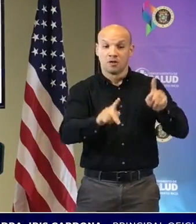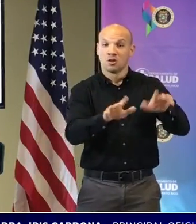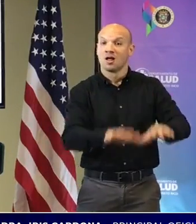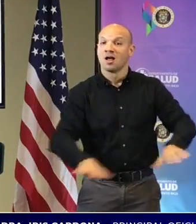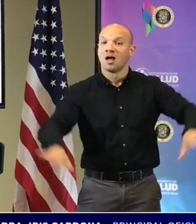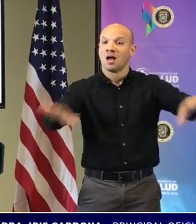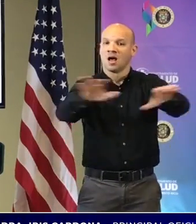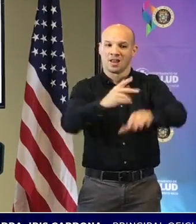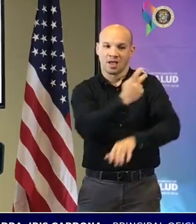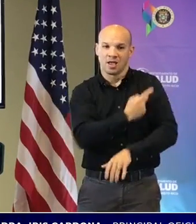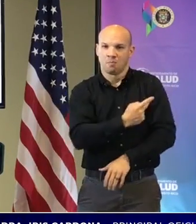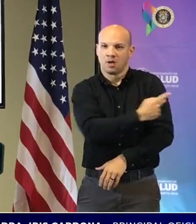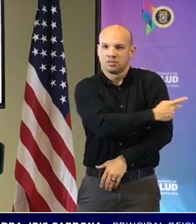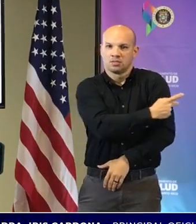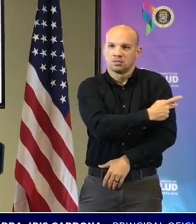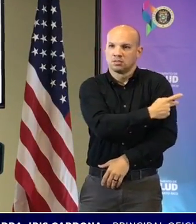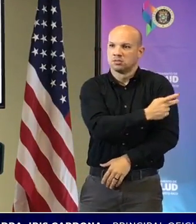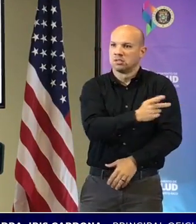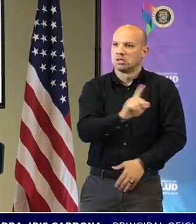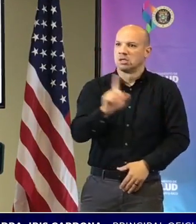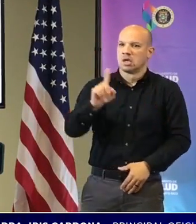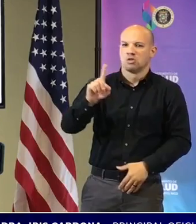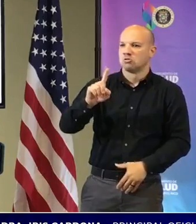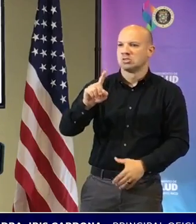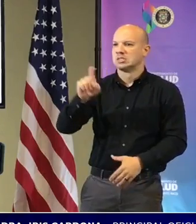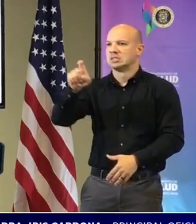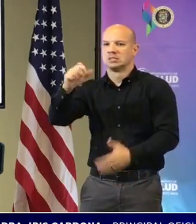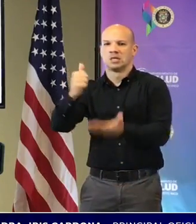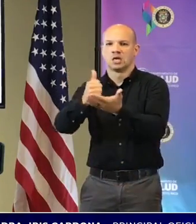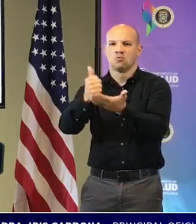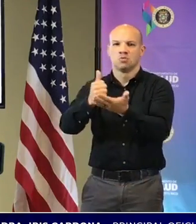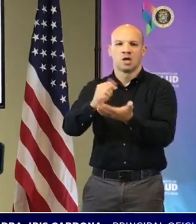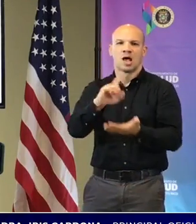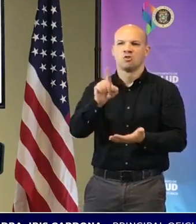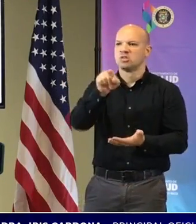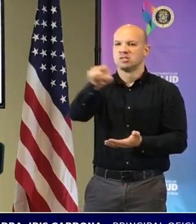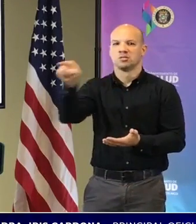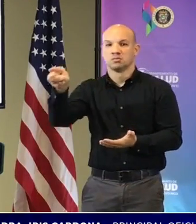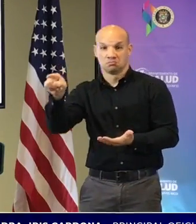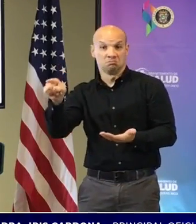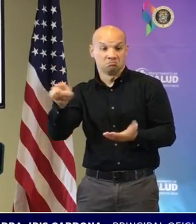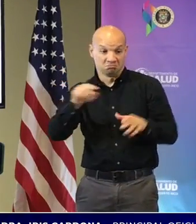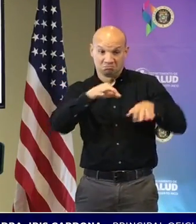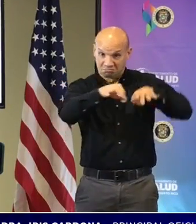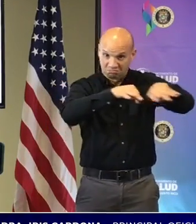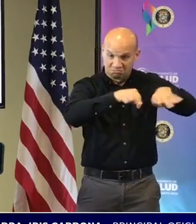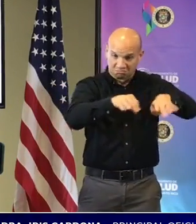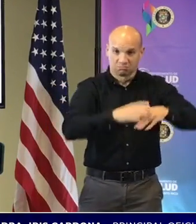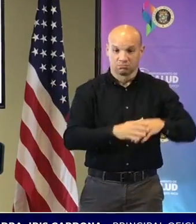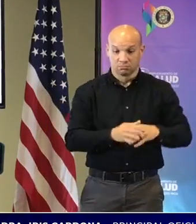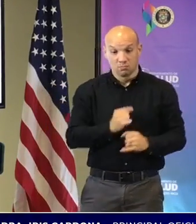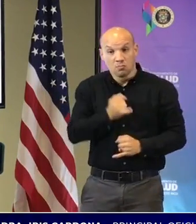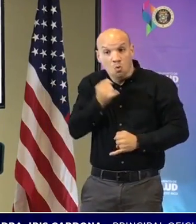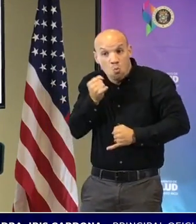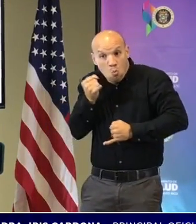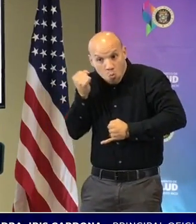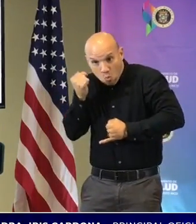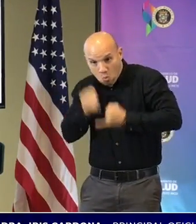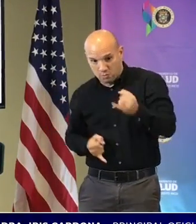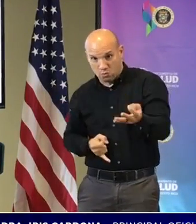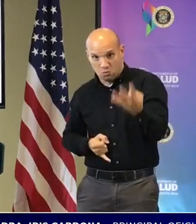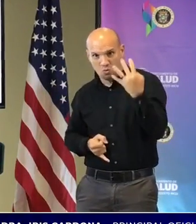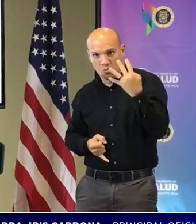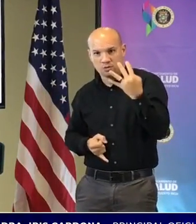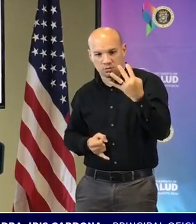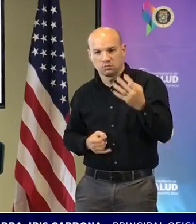buscar ayuda, dónde, cómo y cuándo buscar ayuda. El último pilar incluye manejo y tratamiento. Aquí las